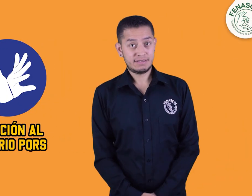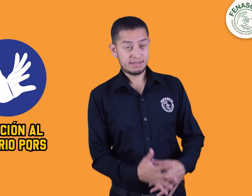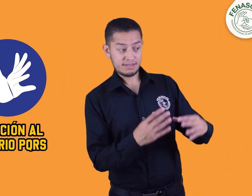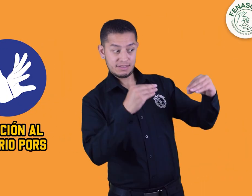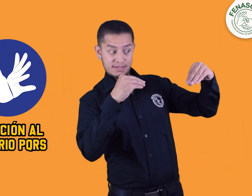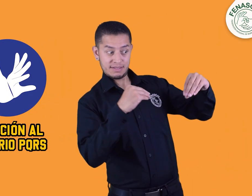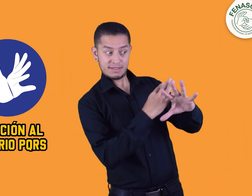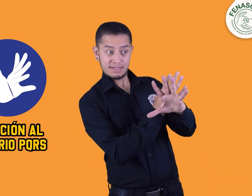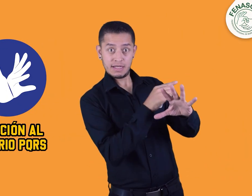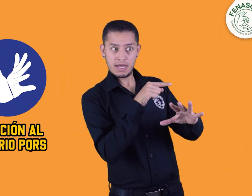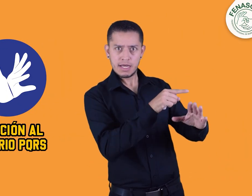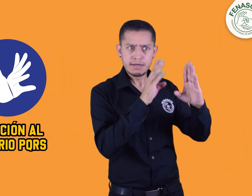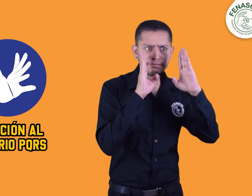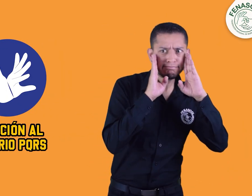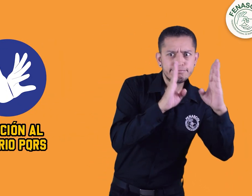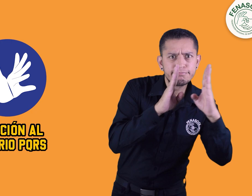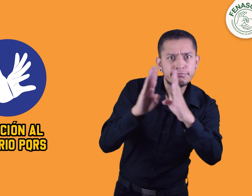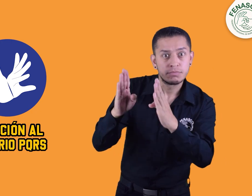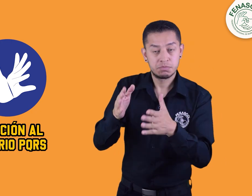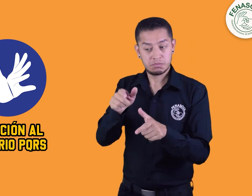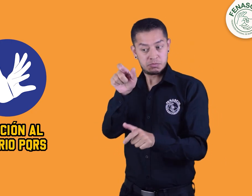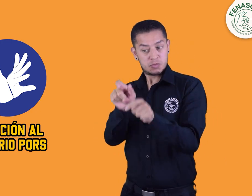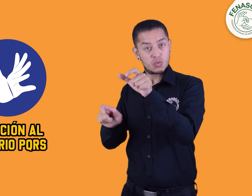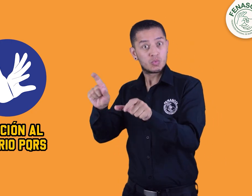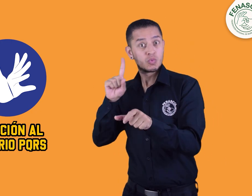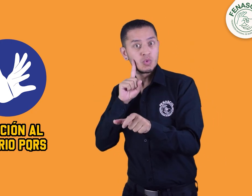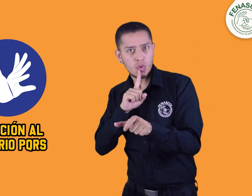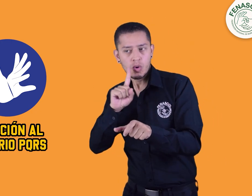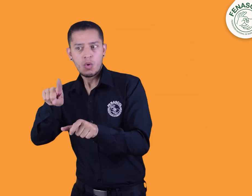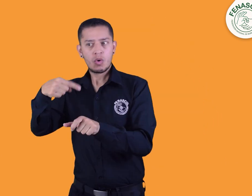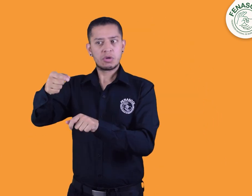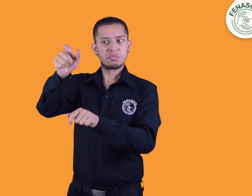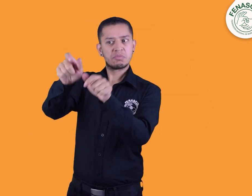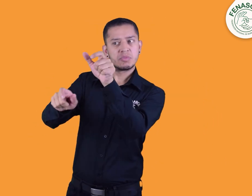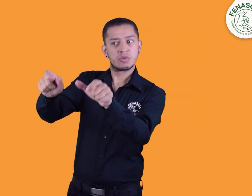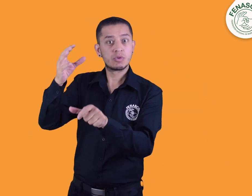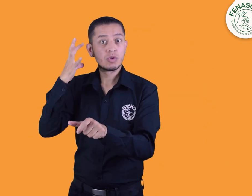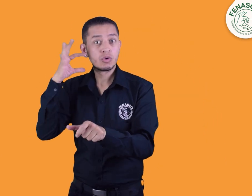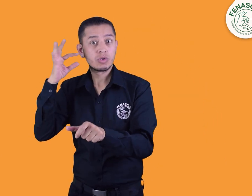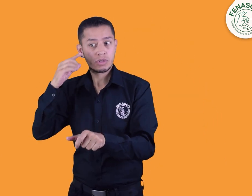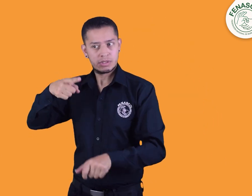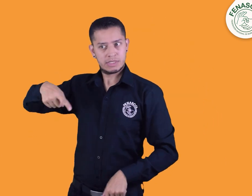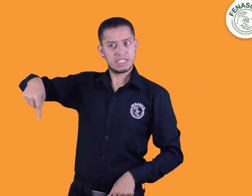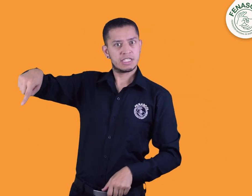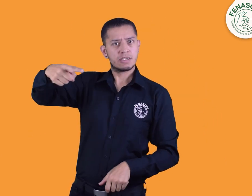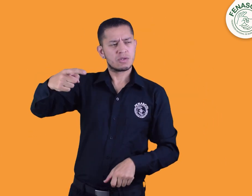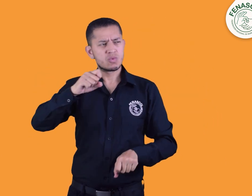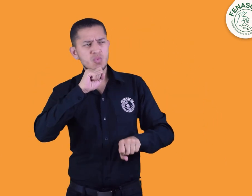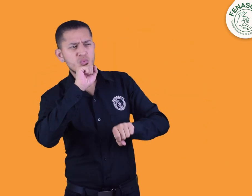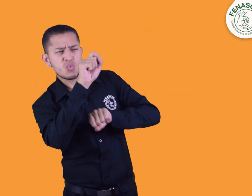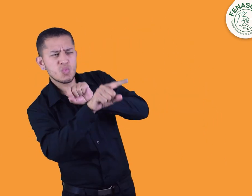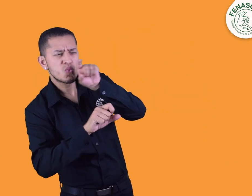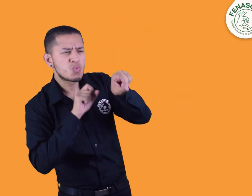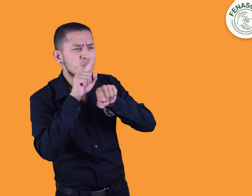La línea de atención al usuario atiende usuarios sordos y oyentes que dejan sus preguntas, quejas,